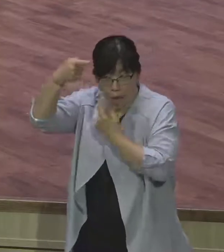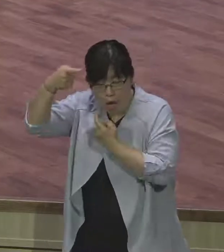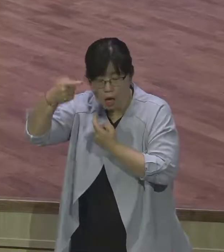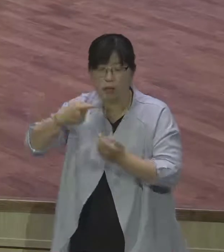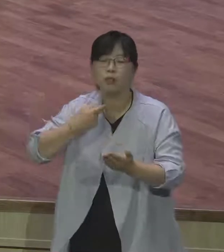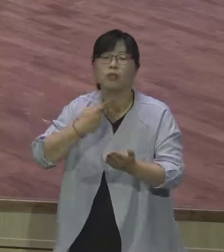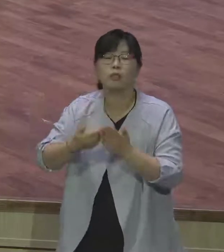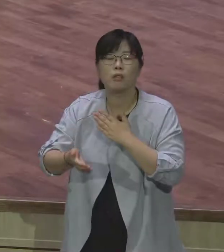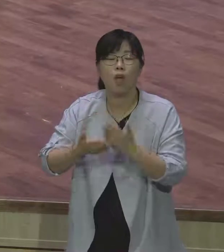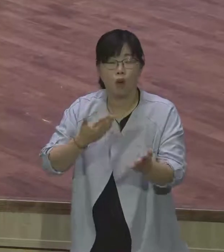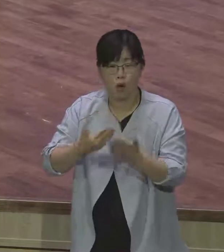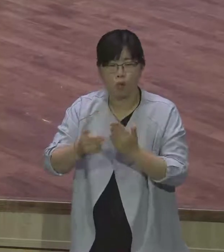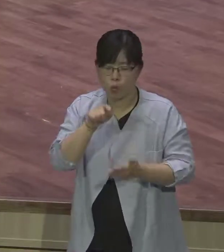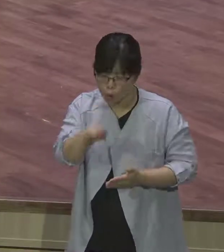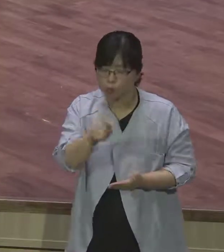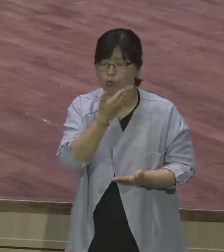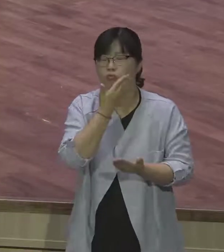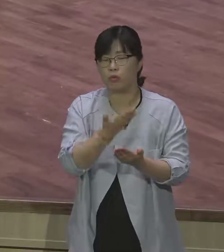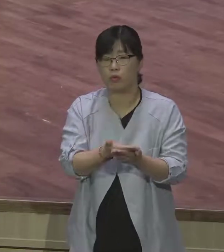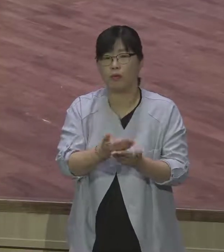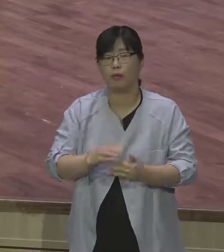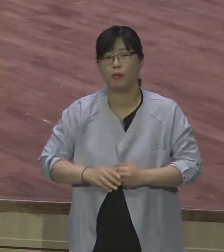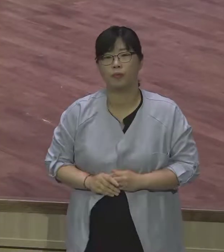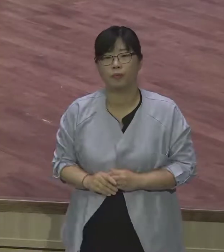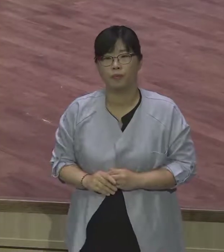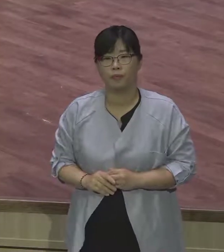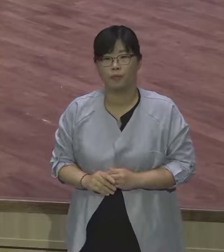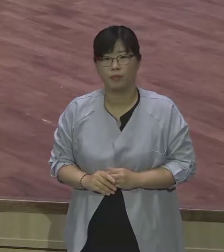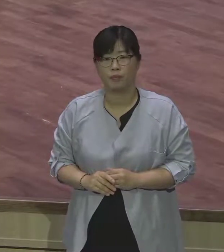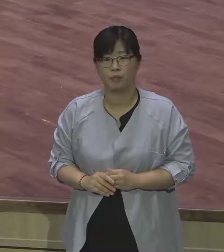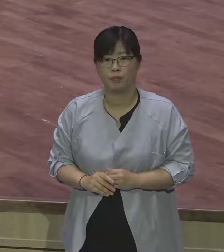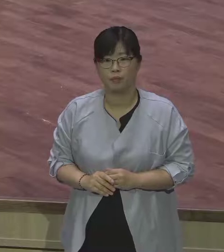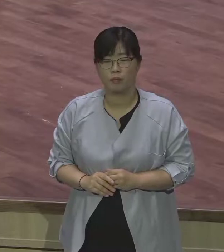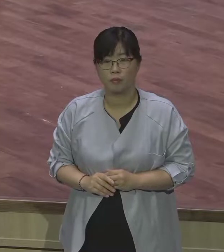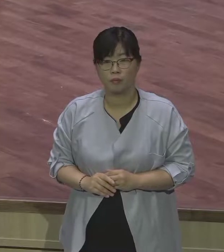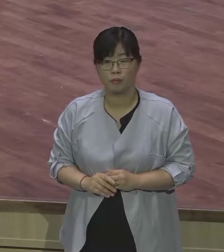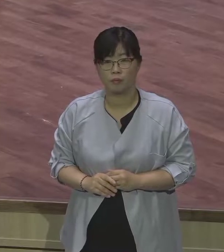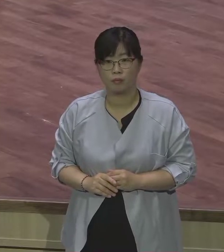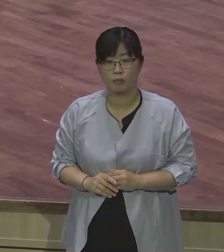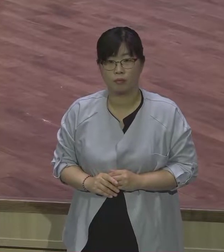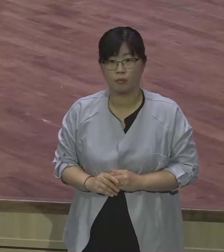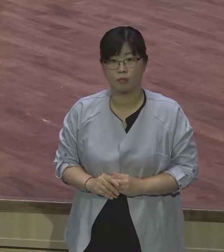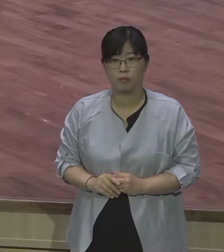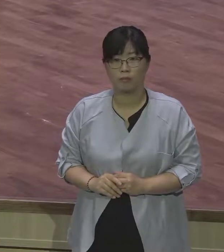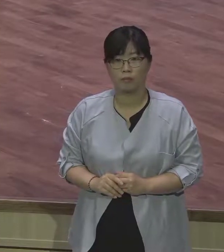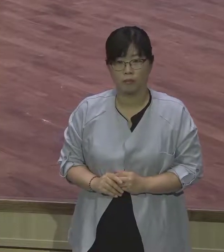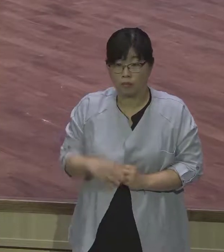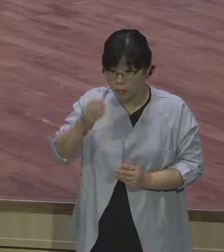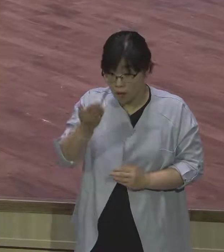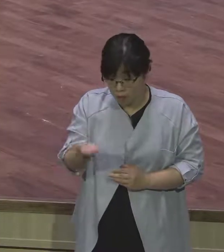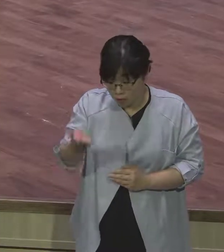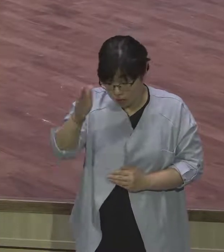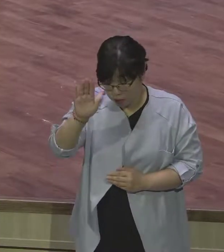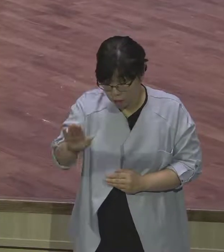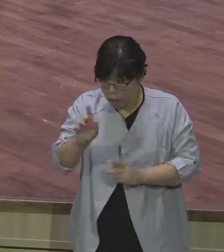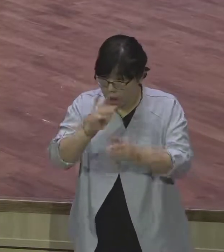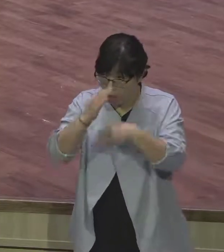그러나 이 야곱이 아직까지 하나님의 은약이 체질화된 건 아니에요.